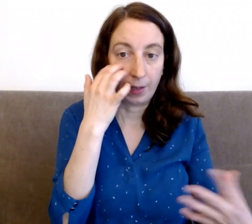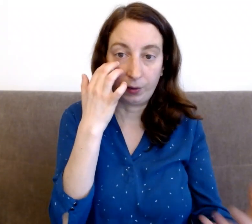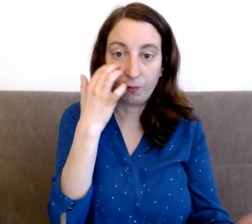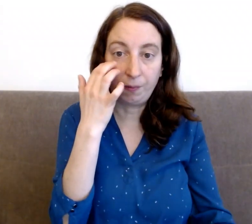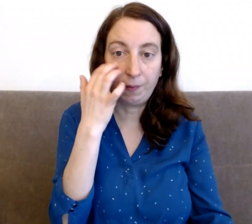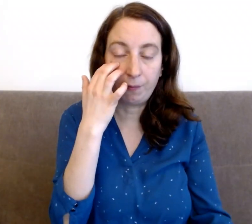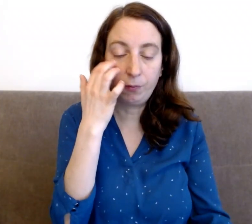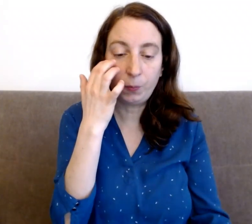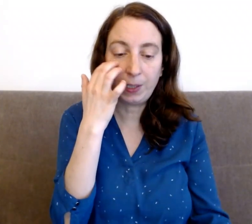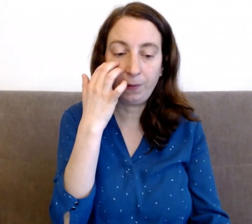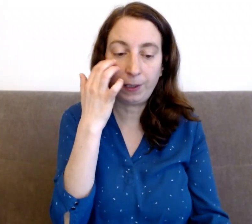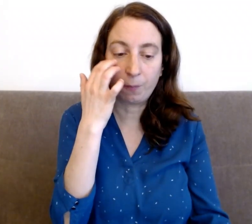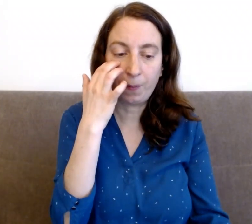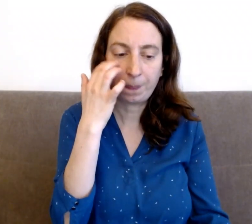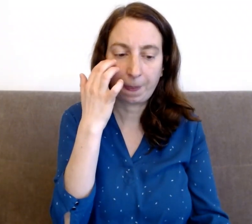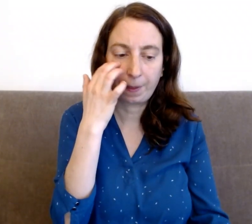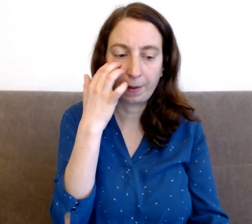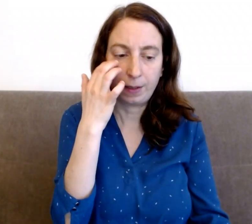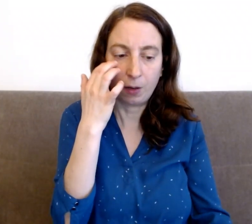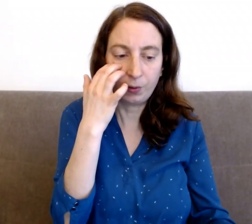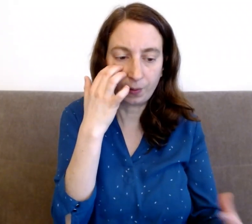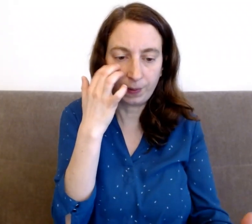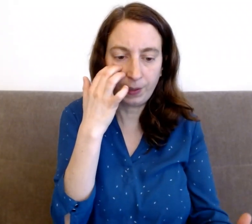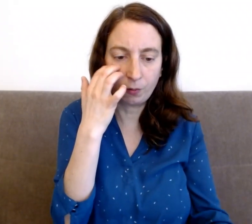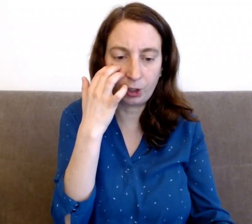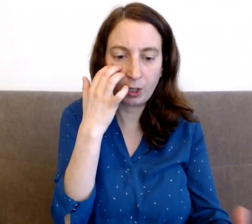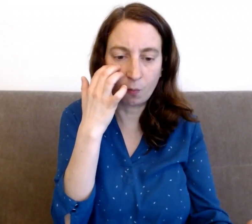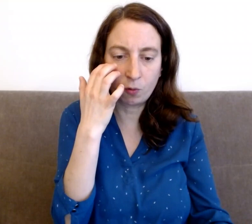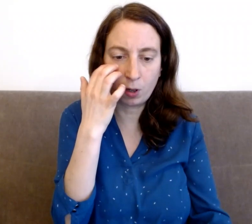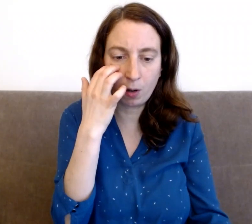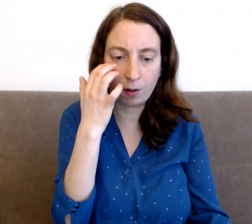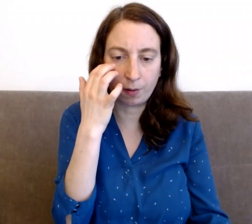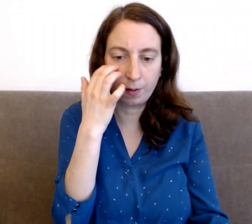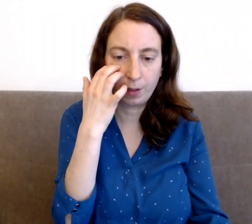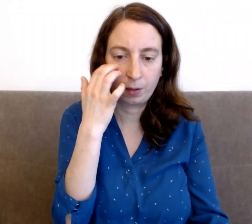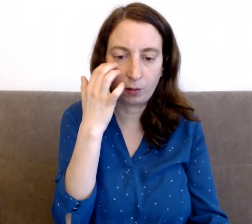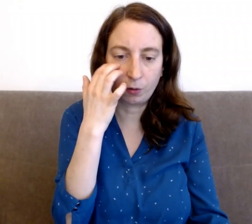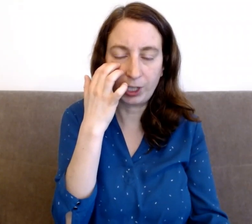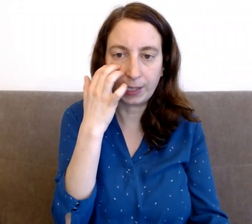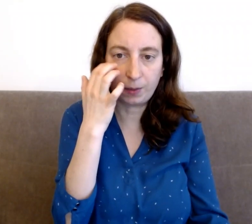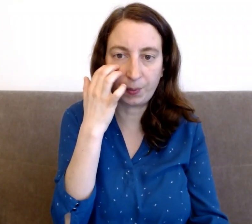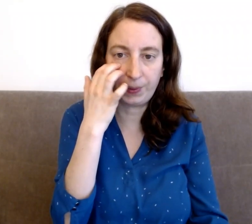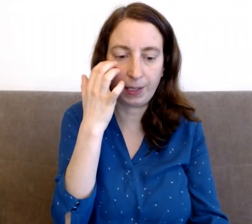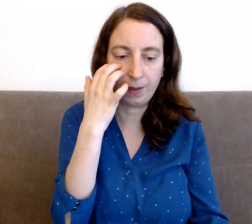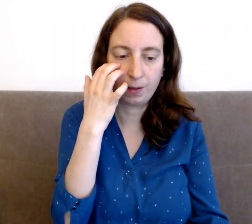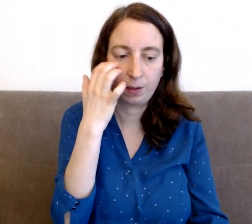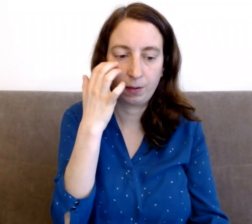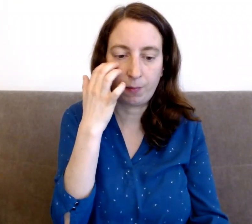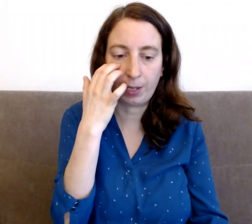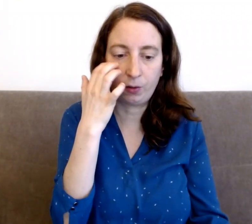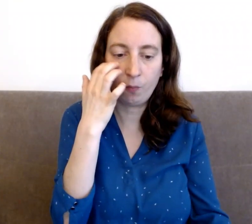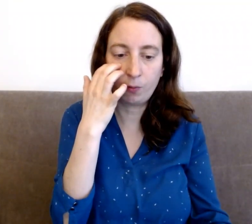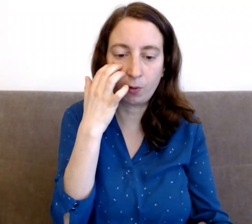ce que vous vivez vous spécifiquement, les ressentis que j'ai dans mon corps quand j'ai cette pensée. Par exemple, quand